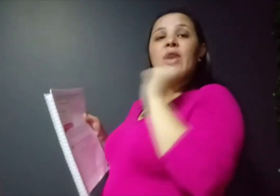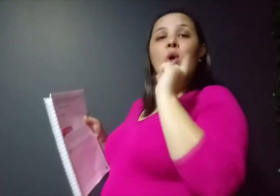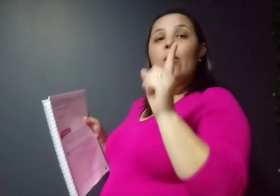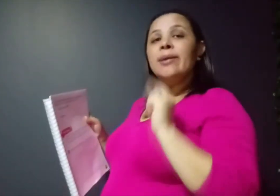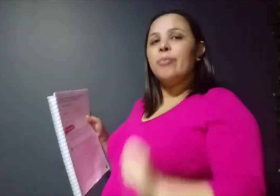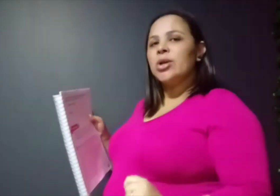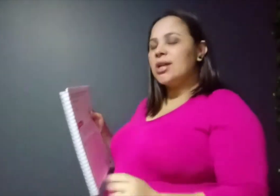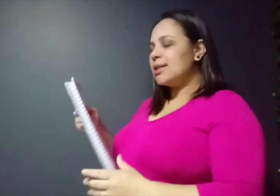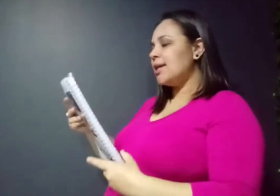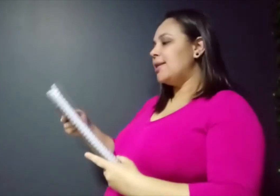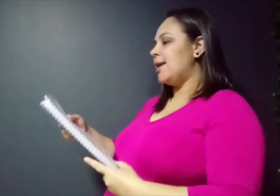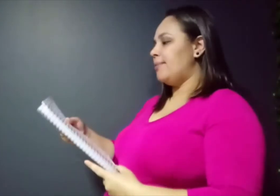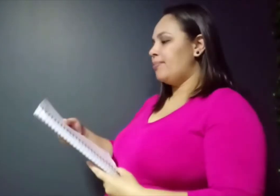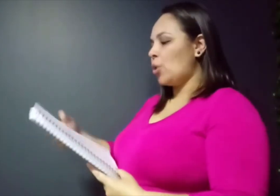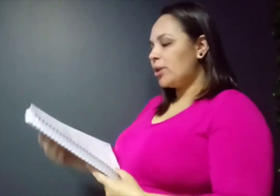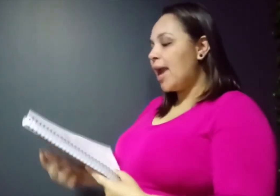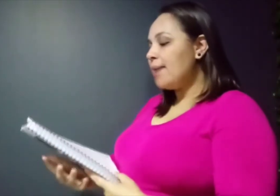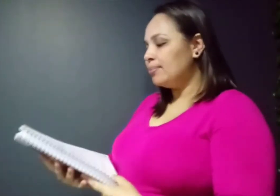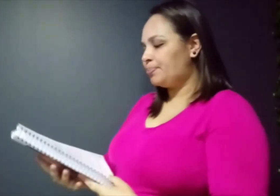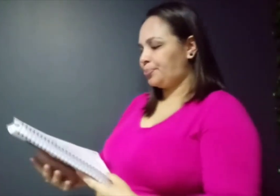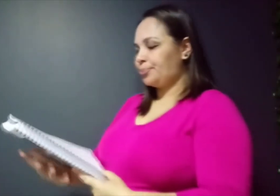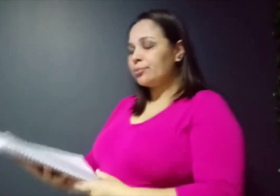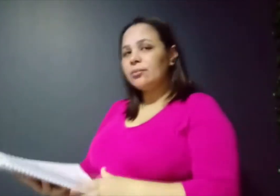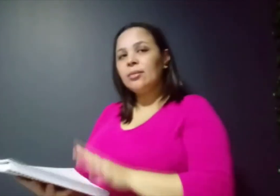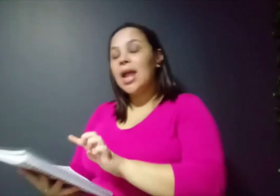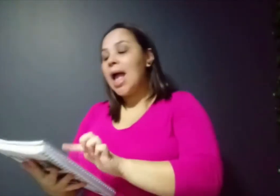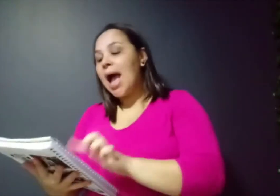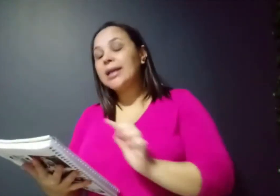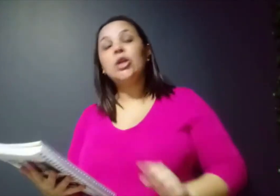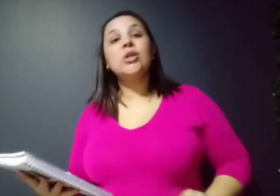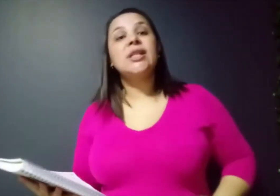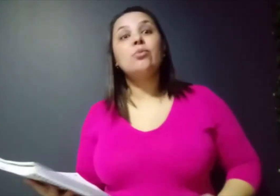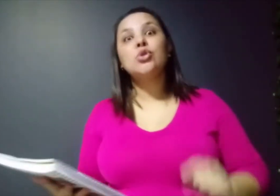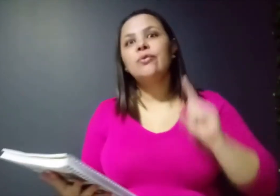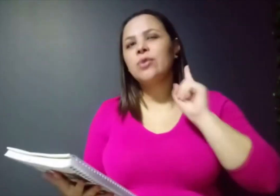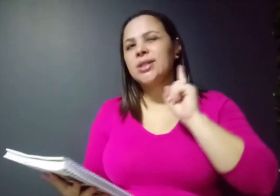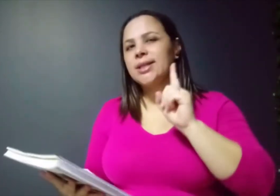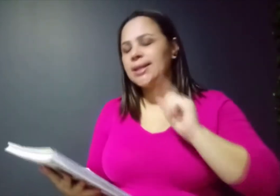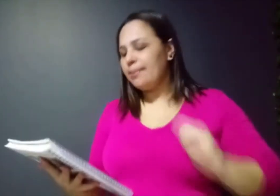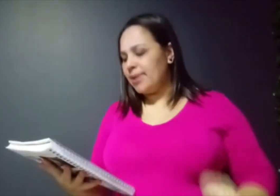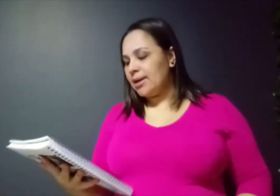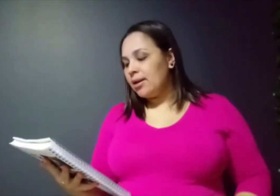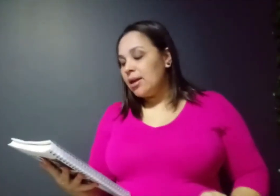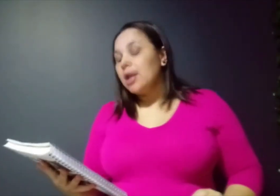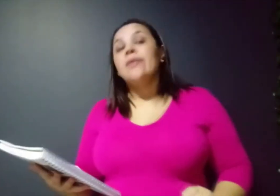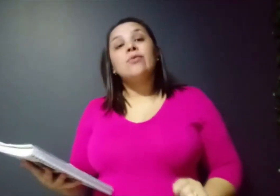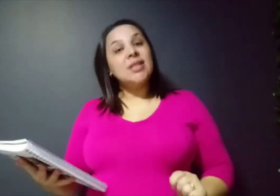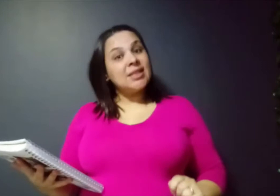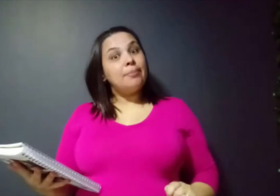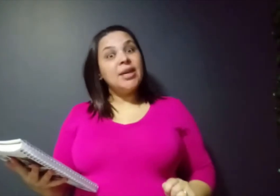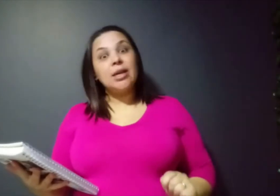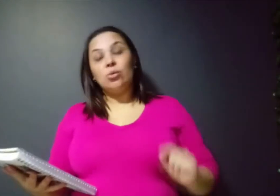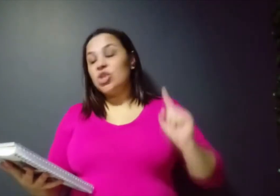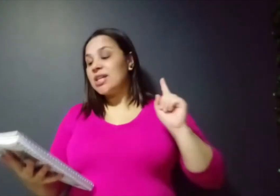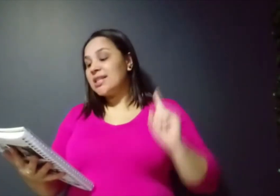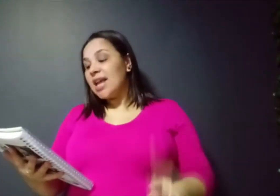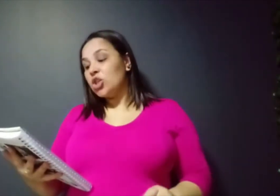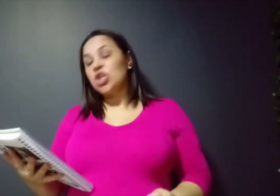qual a importância dele, ok? Aqui nós temos um você sabia. Você sabia que no dia 7 de